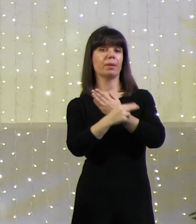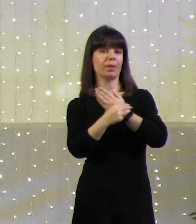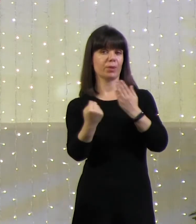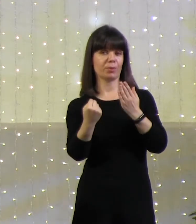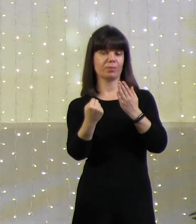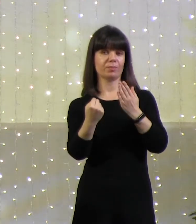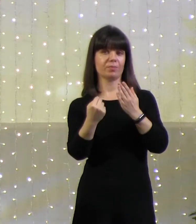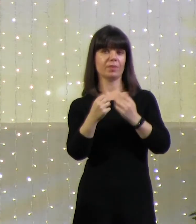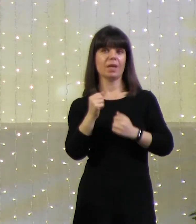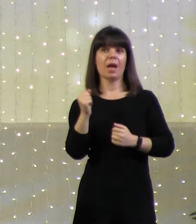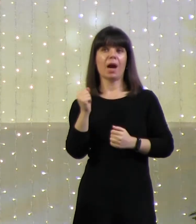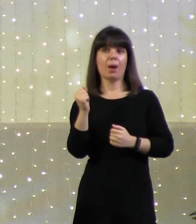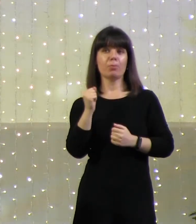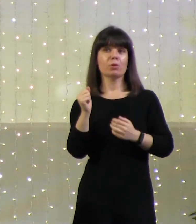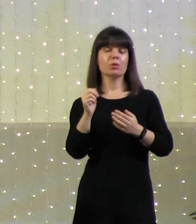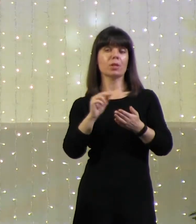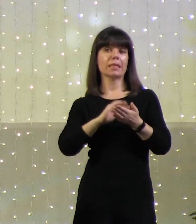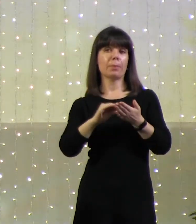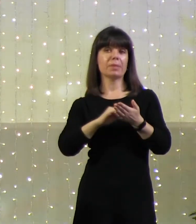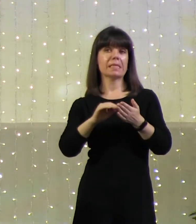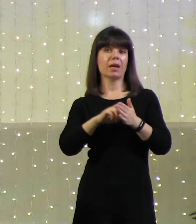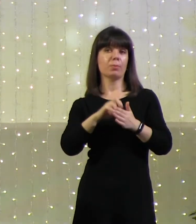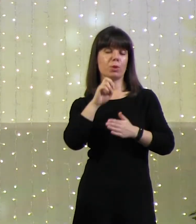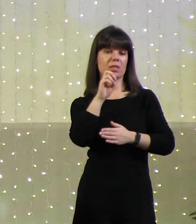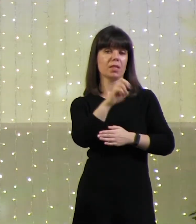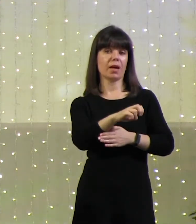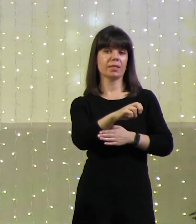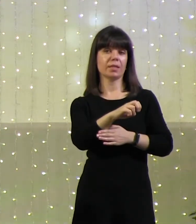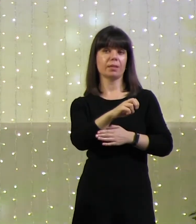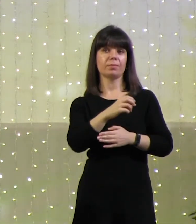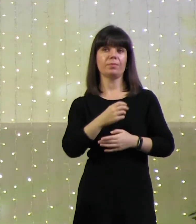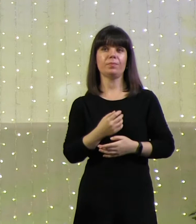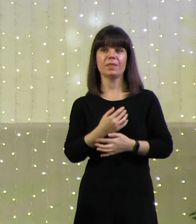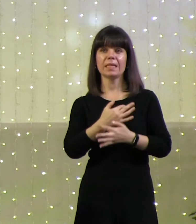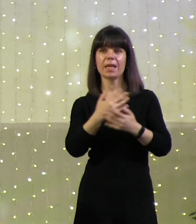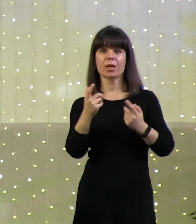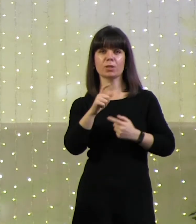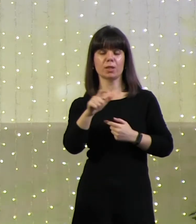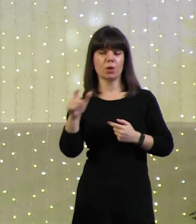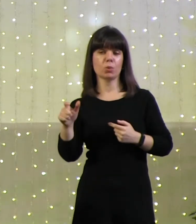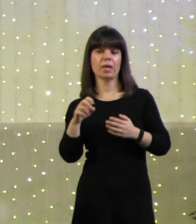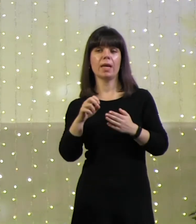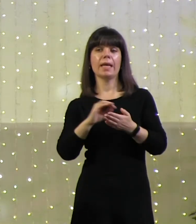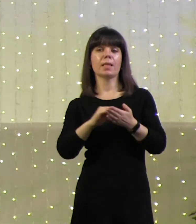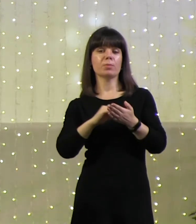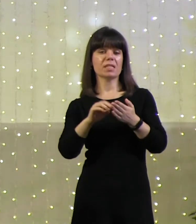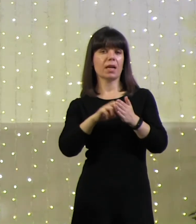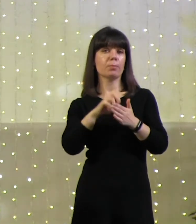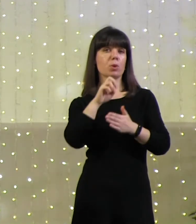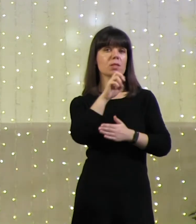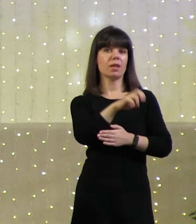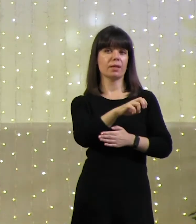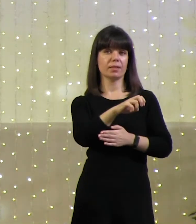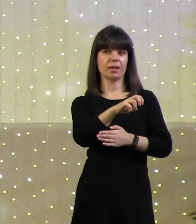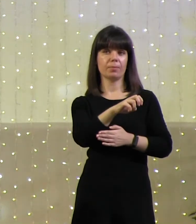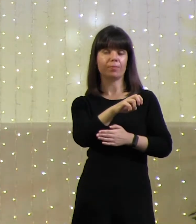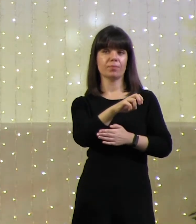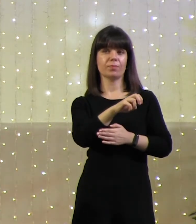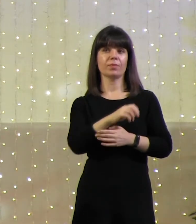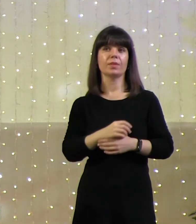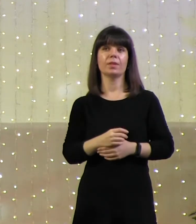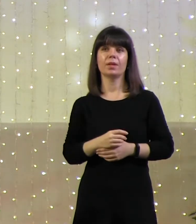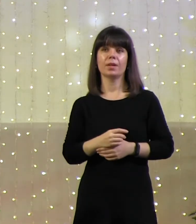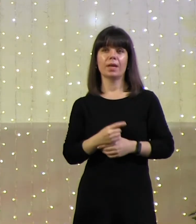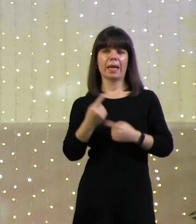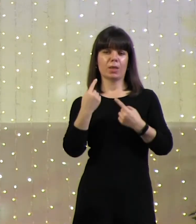Апостолами писали послания, некоторые люди не из числа апостолов написали послания, разные